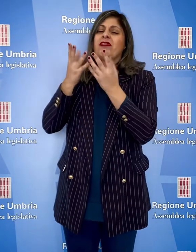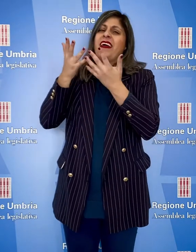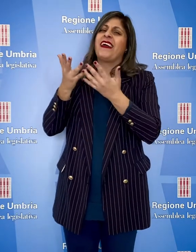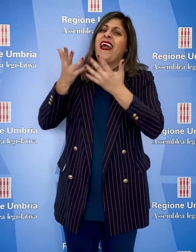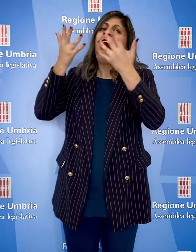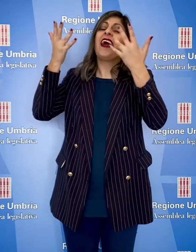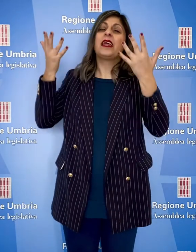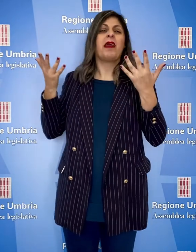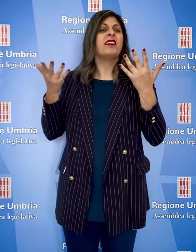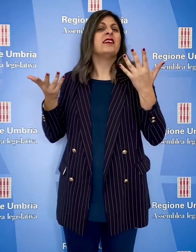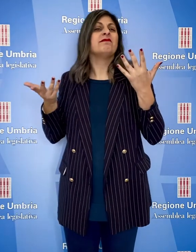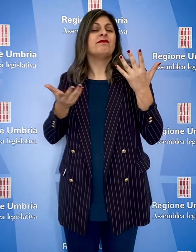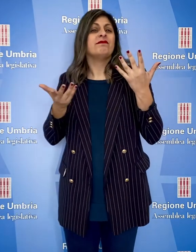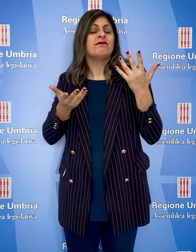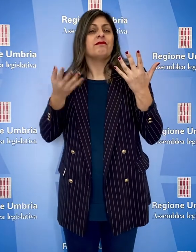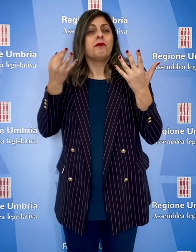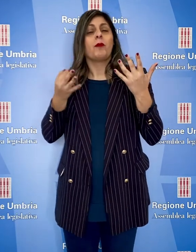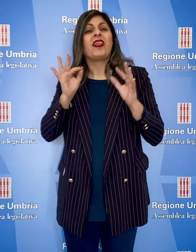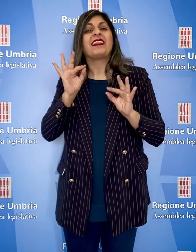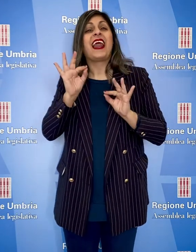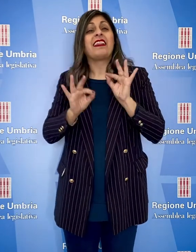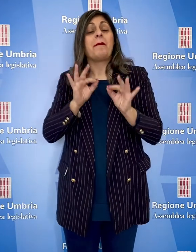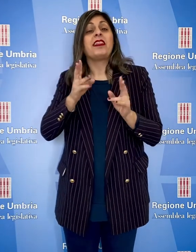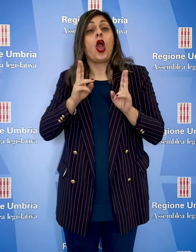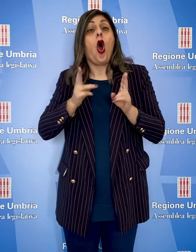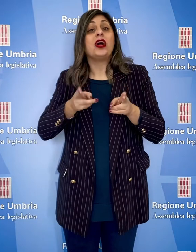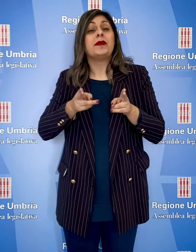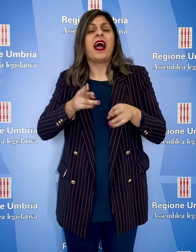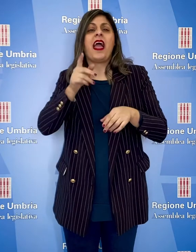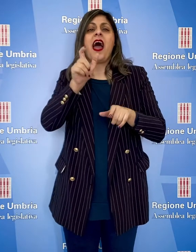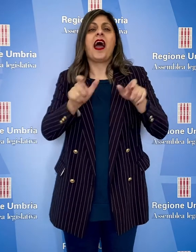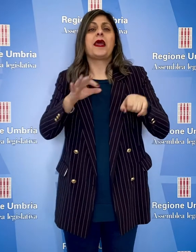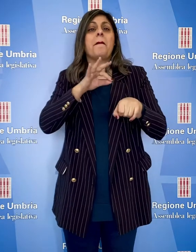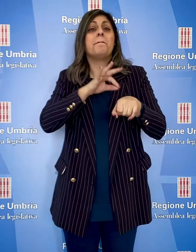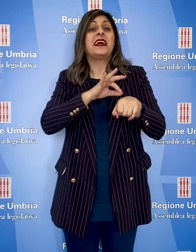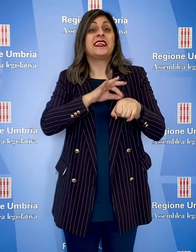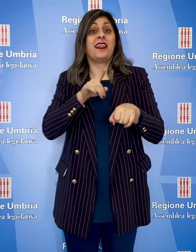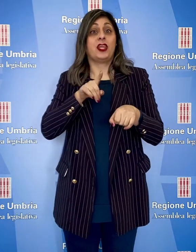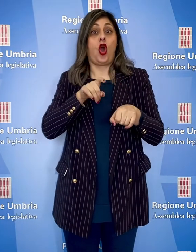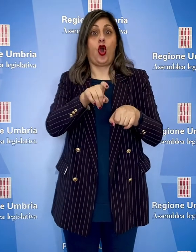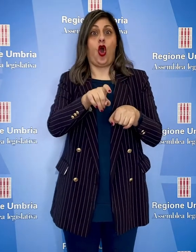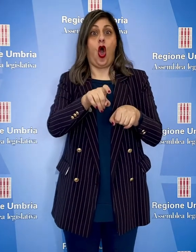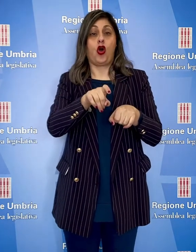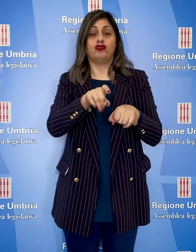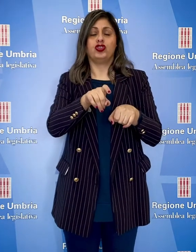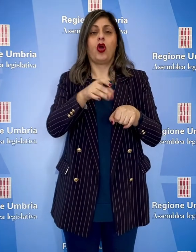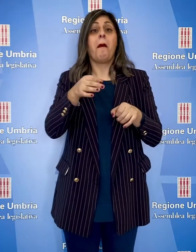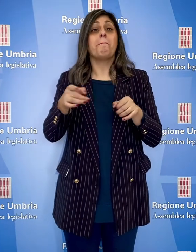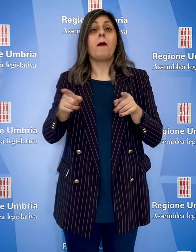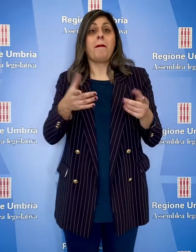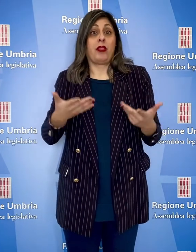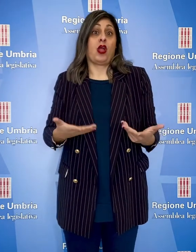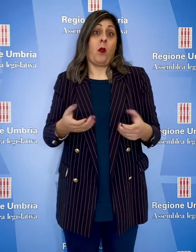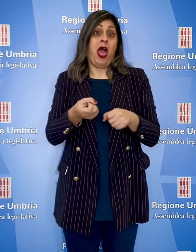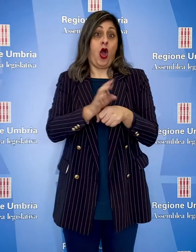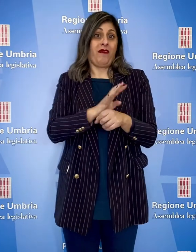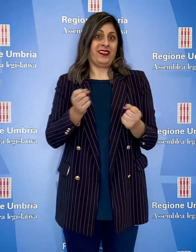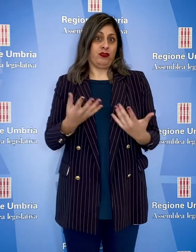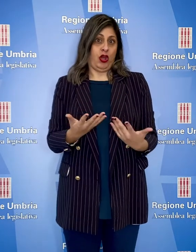alla Giunta chiarimenti in merito ai trattamenti ospedalieri dei pazienti oncologici in tempo di Covid